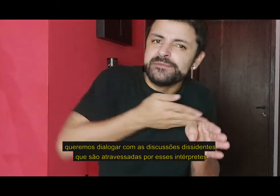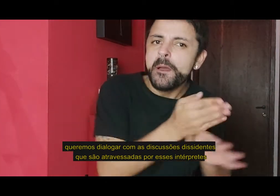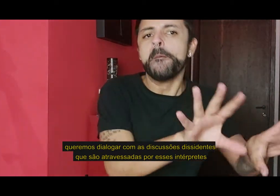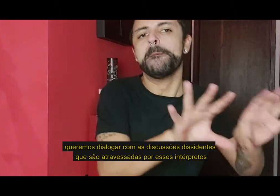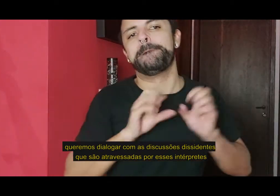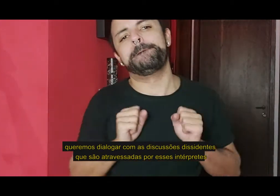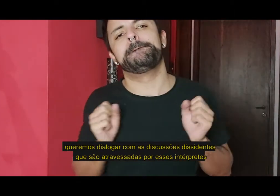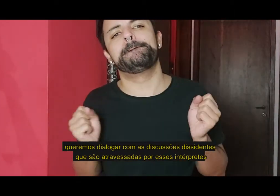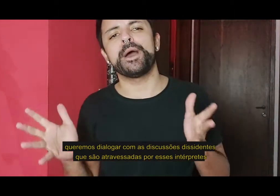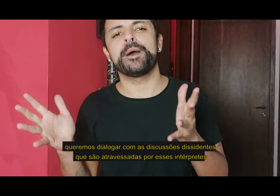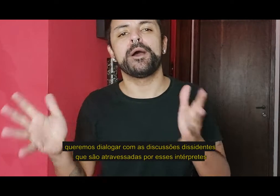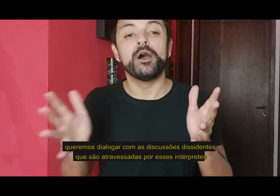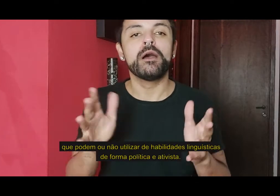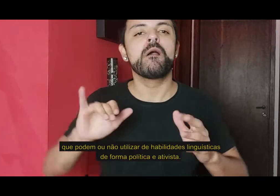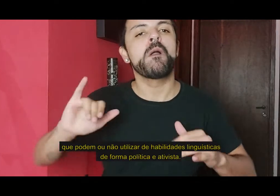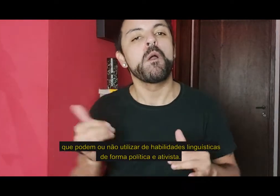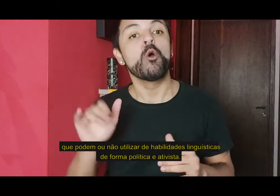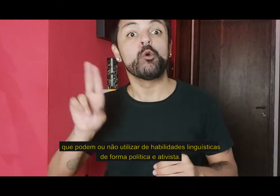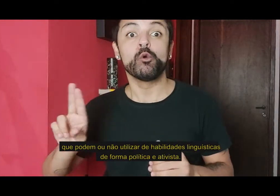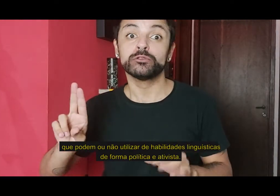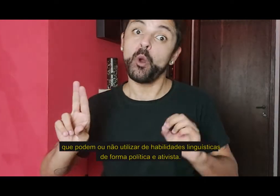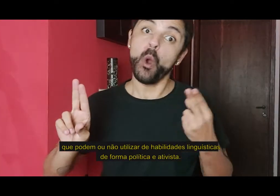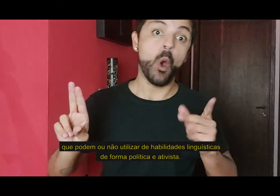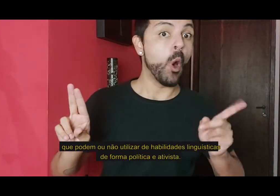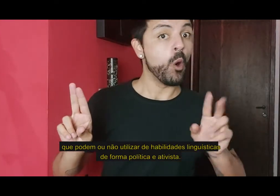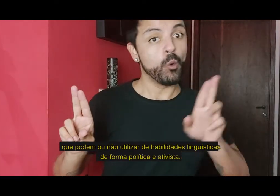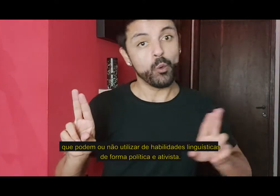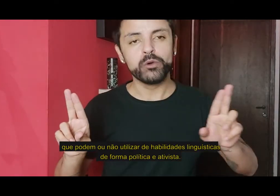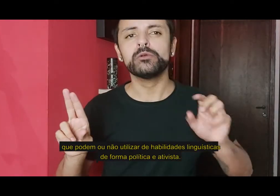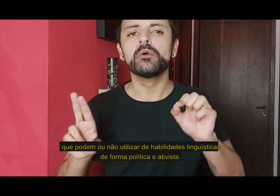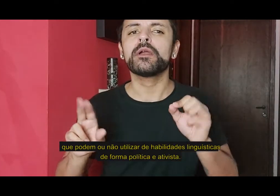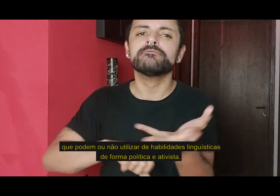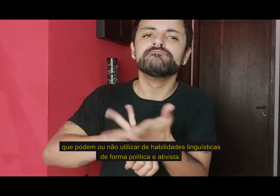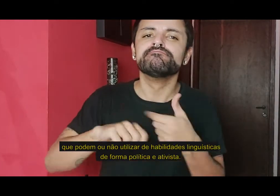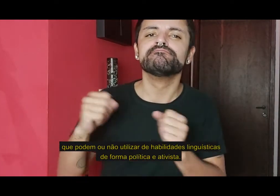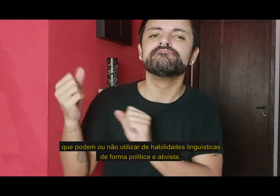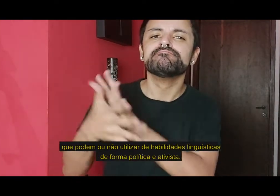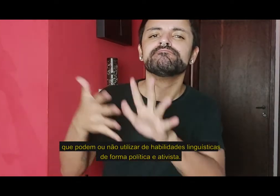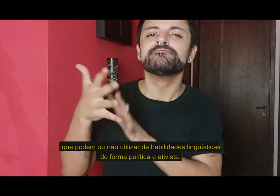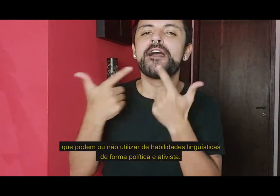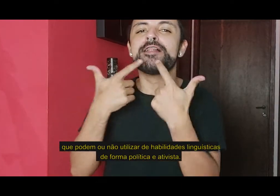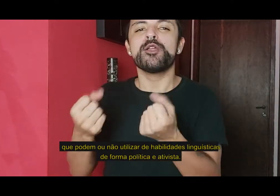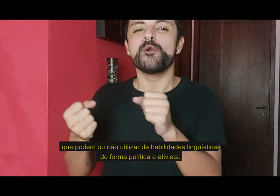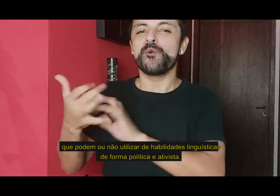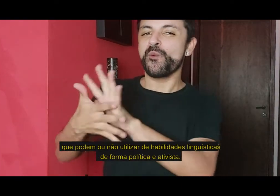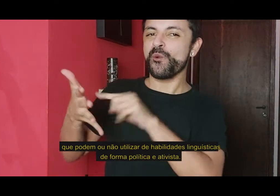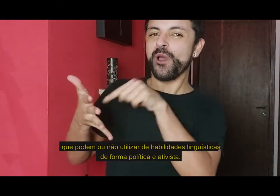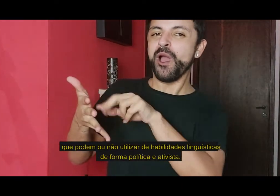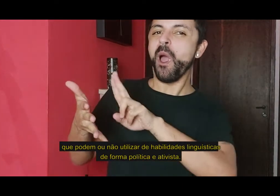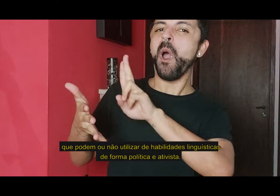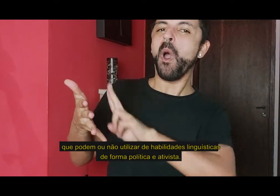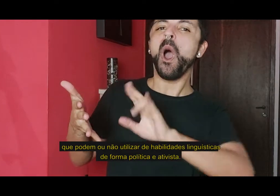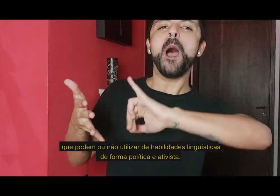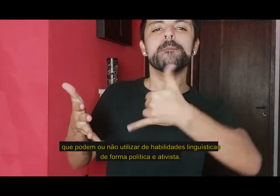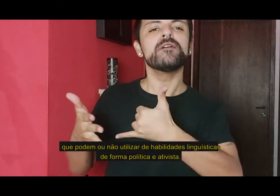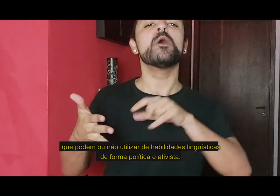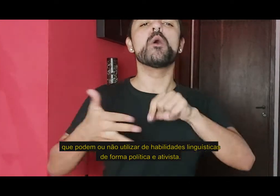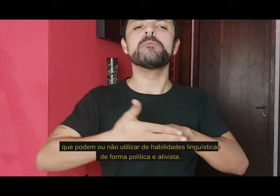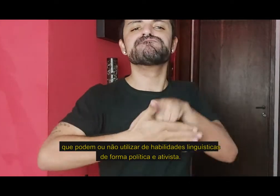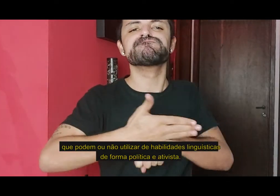intérpretes e que podem ou não utilizar de habilidades linguísticas de forma política